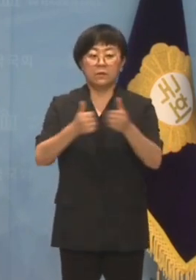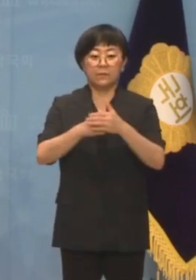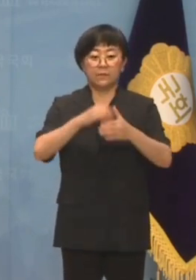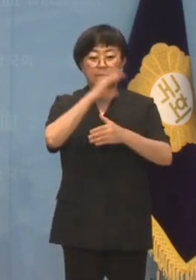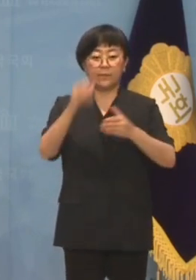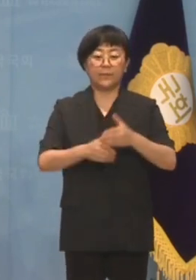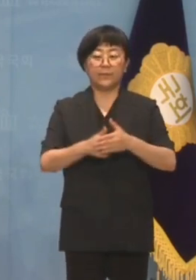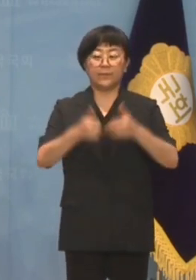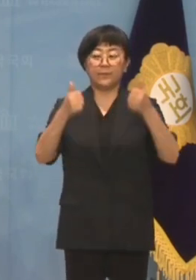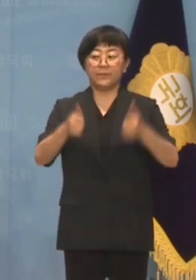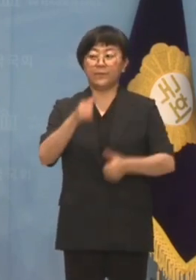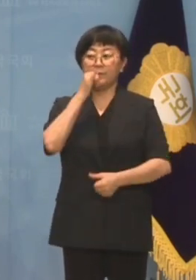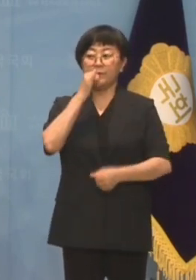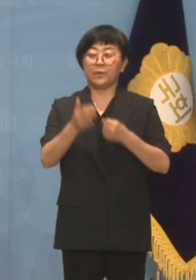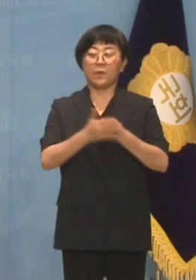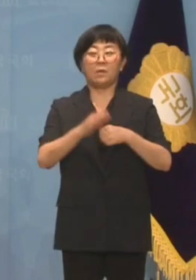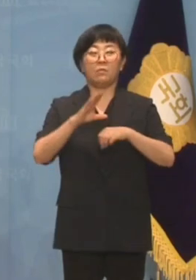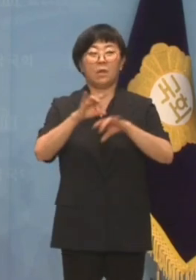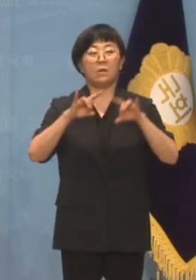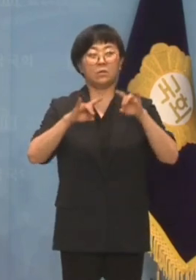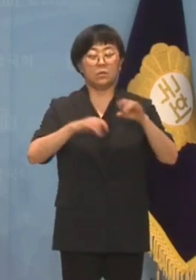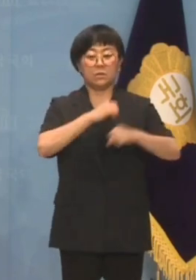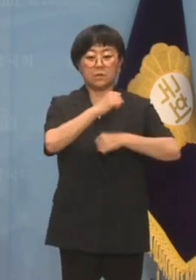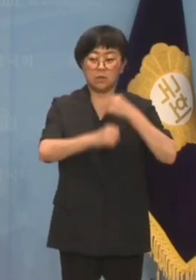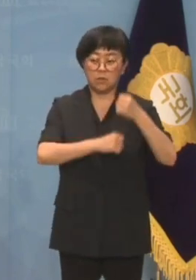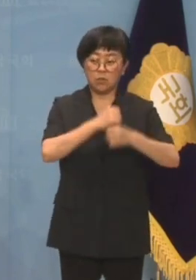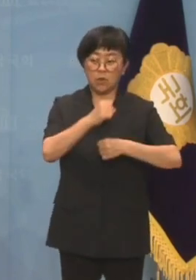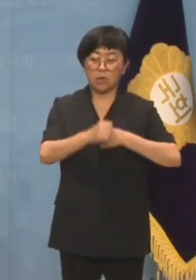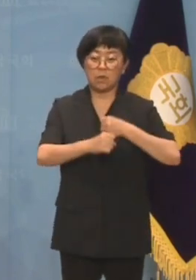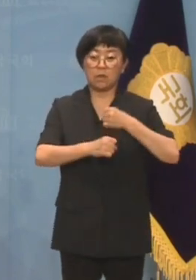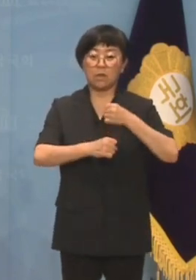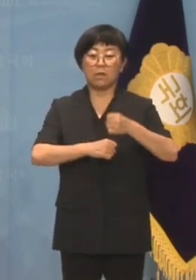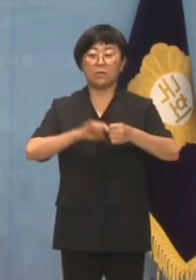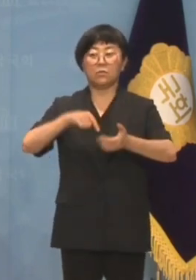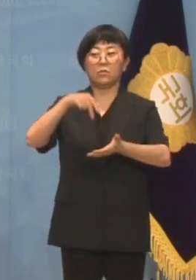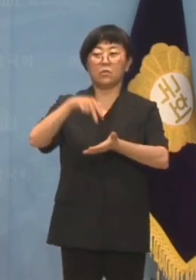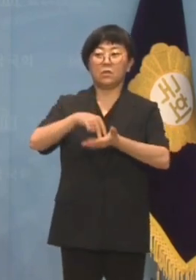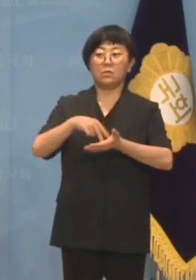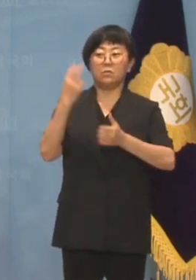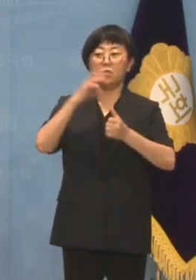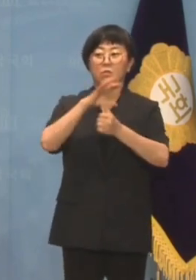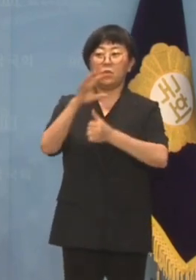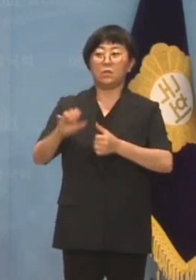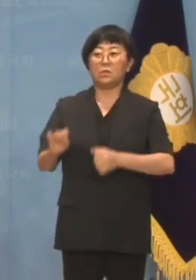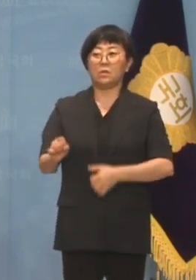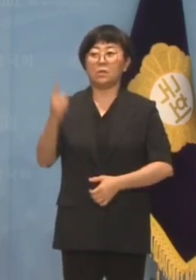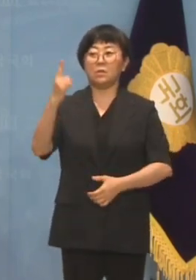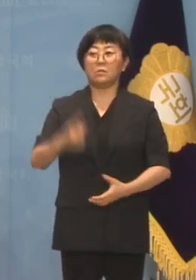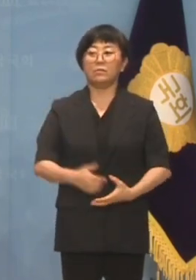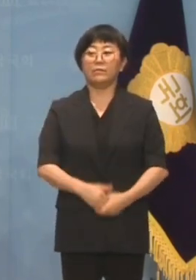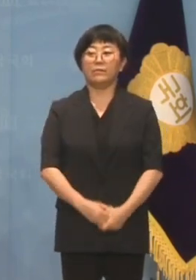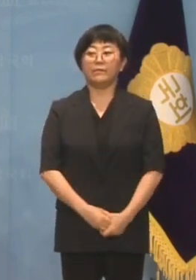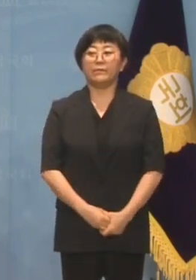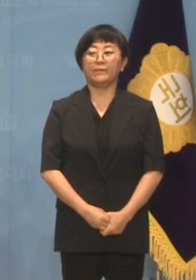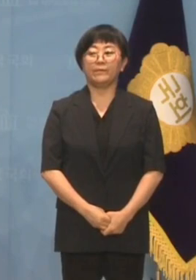준엄한 심판이야말로 방송의 자유와 독립을 지키는 계기가 될 것입니다.